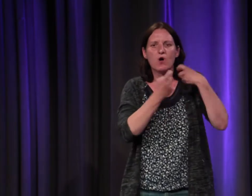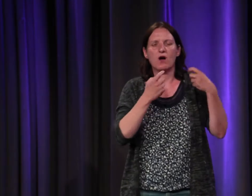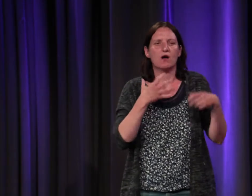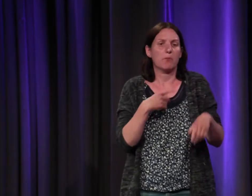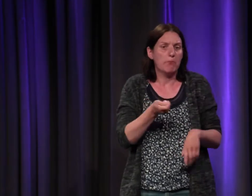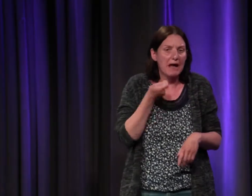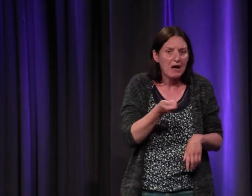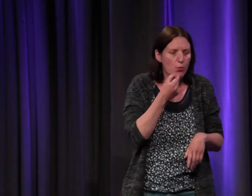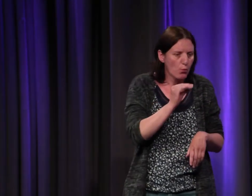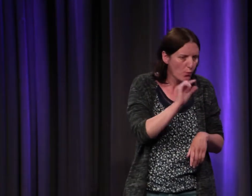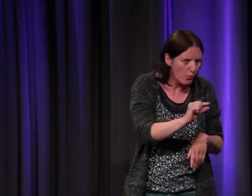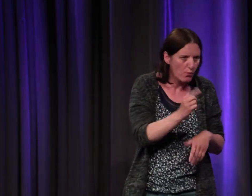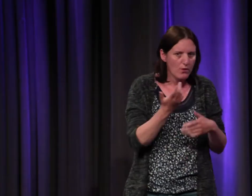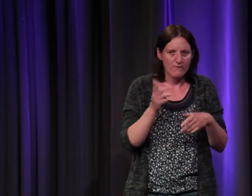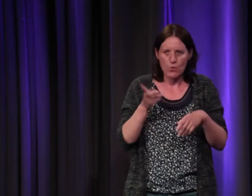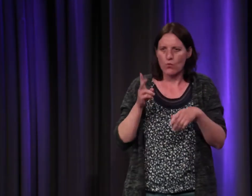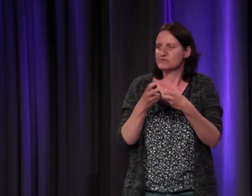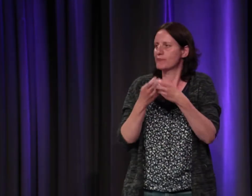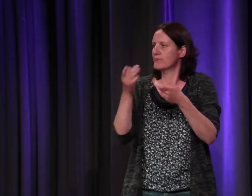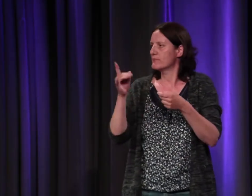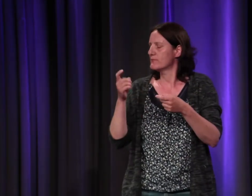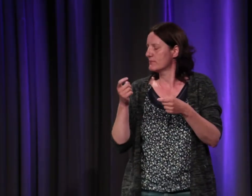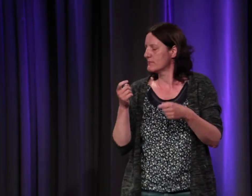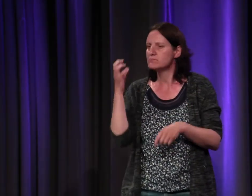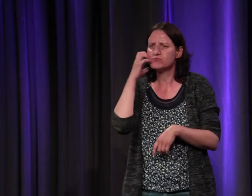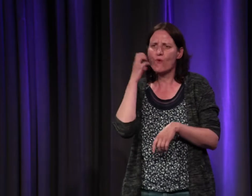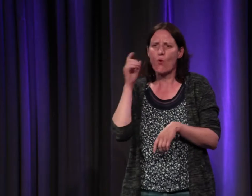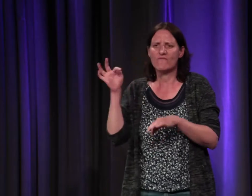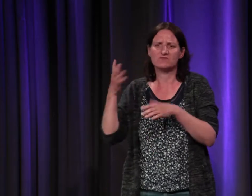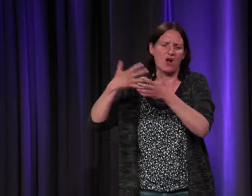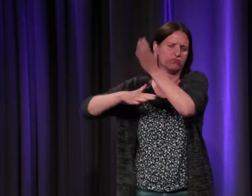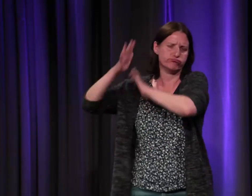on a beaucoup de choses on parle un peu de la baie de l'épée